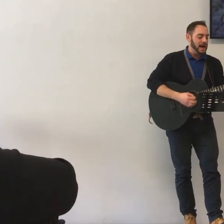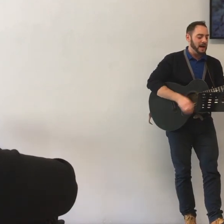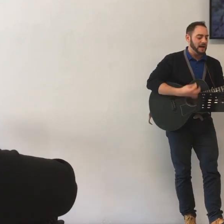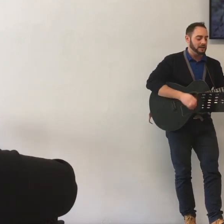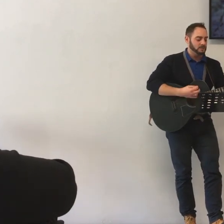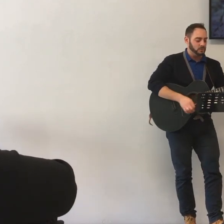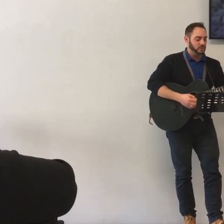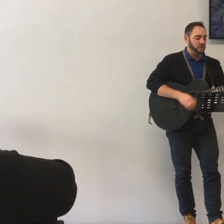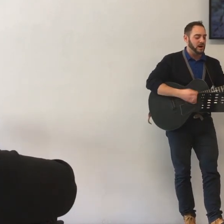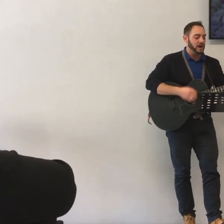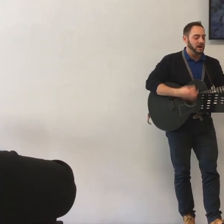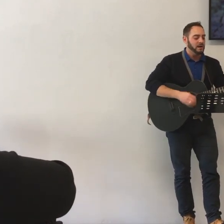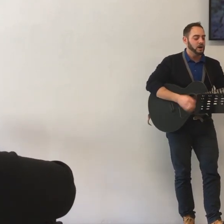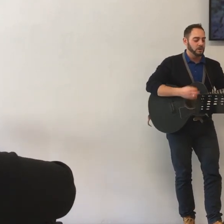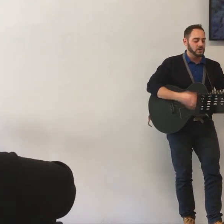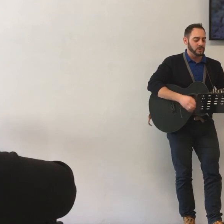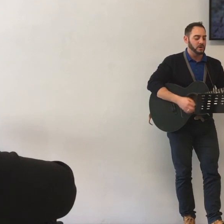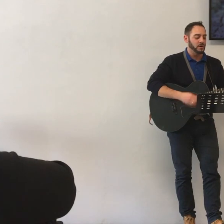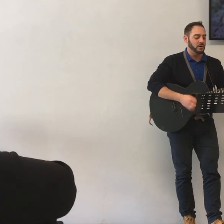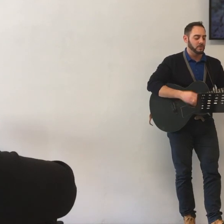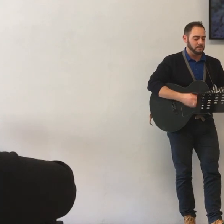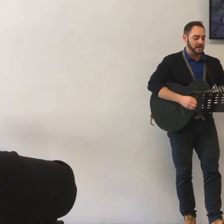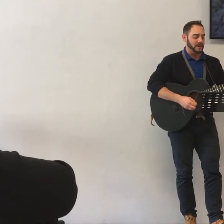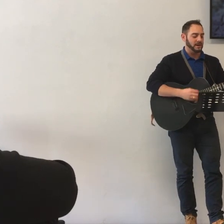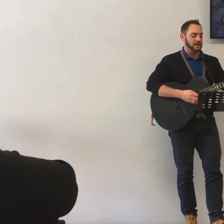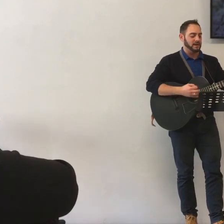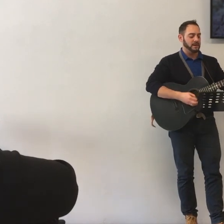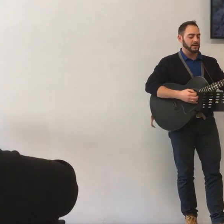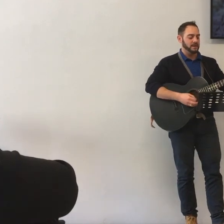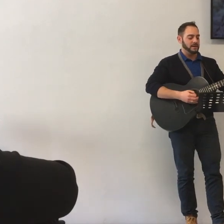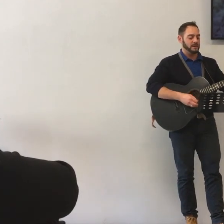al tuo nome.